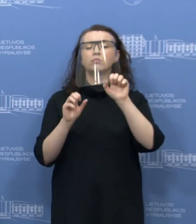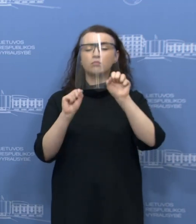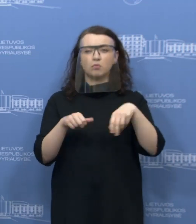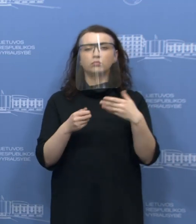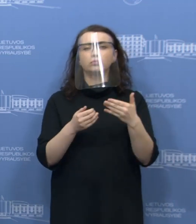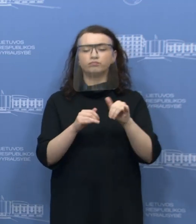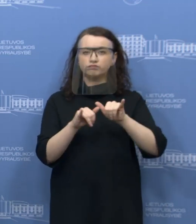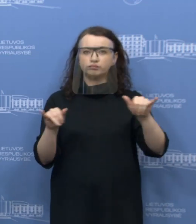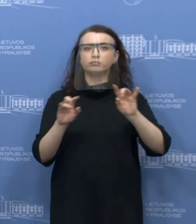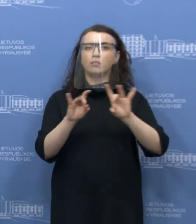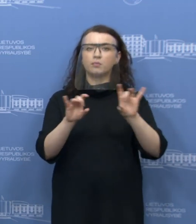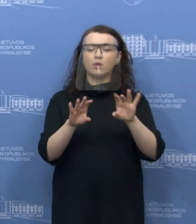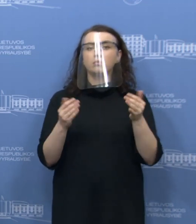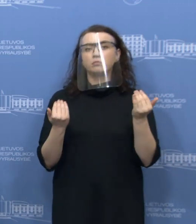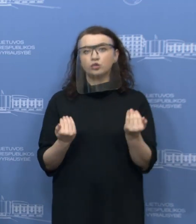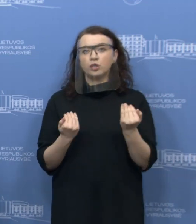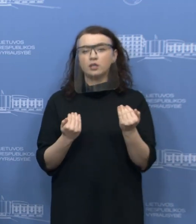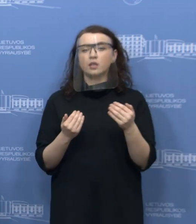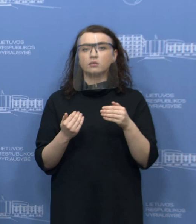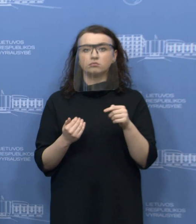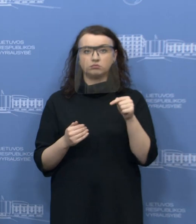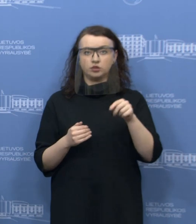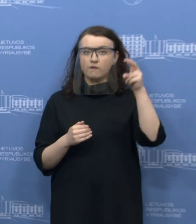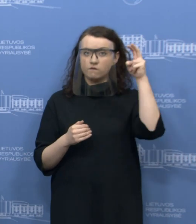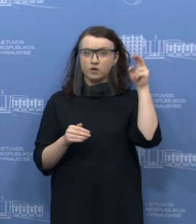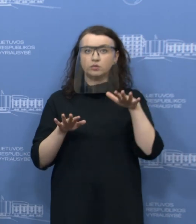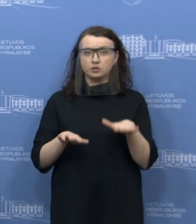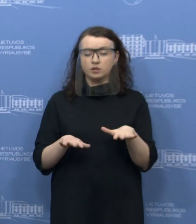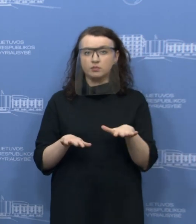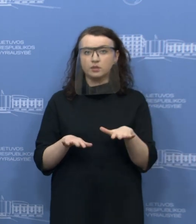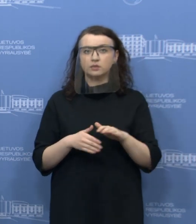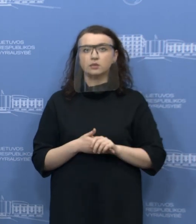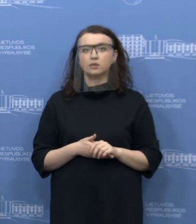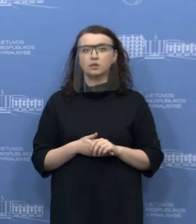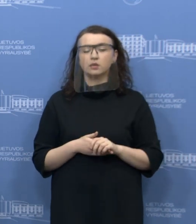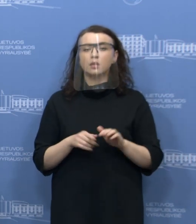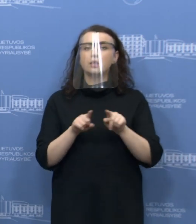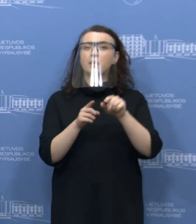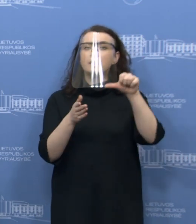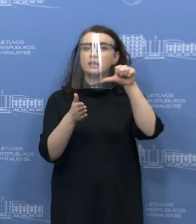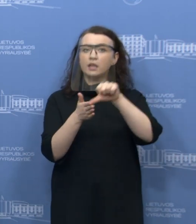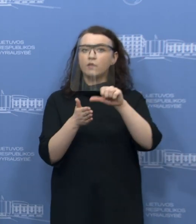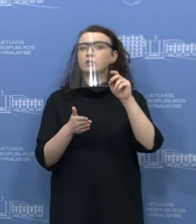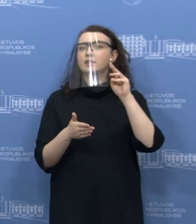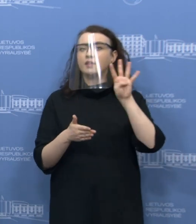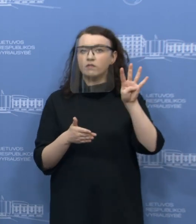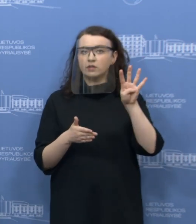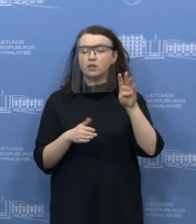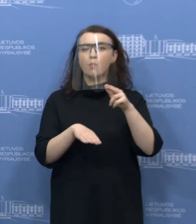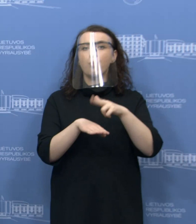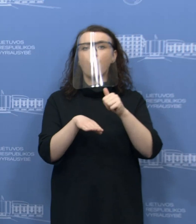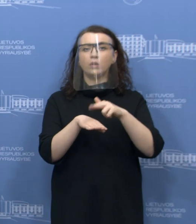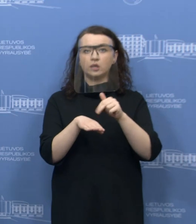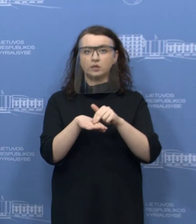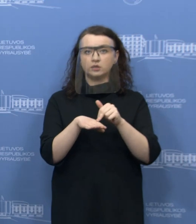detalių atskleisti. Na, o šiandien pas mus vyriausybės nuoto linijas studijoje dalyvaus 4 val. Policijos